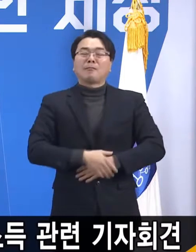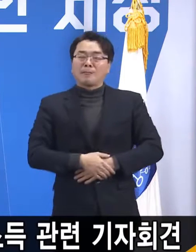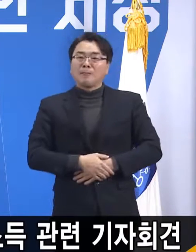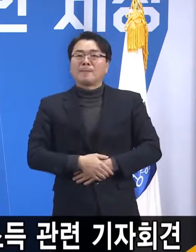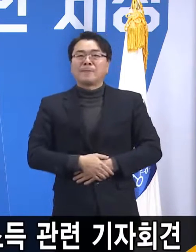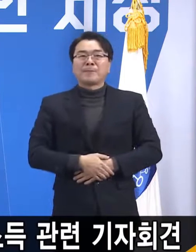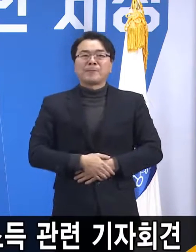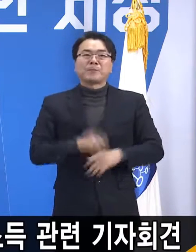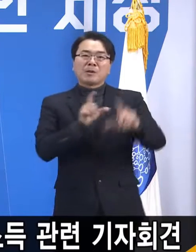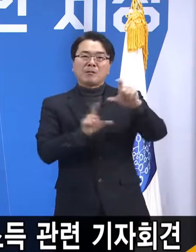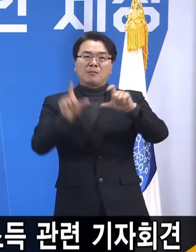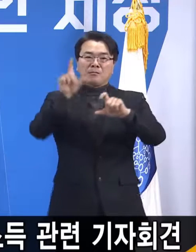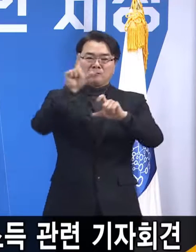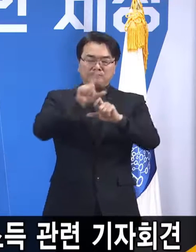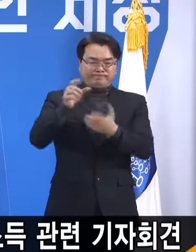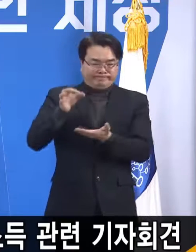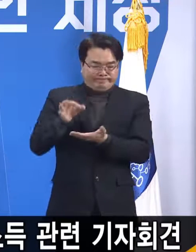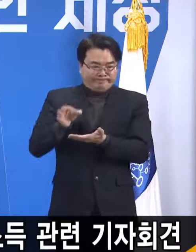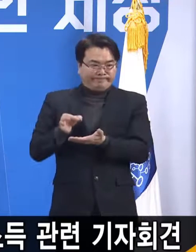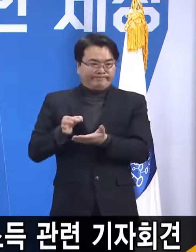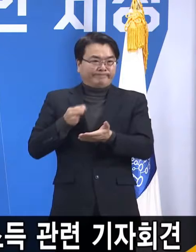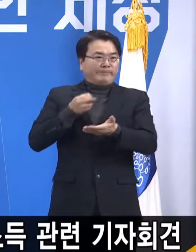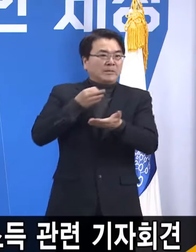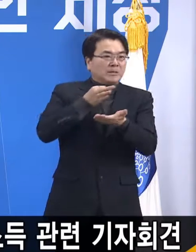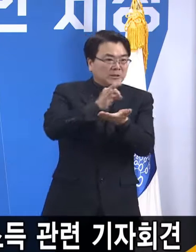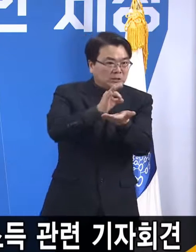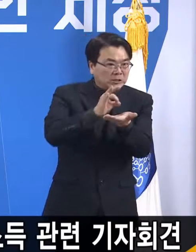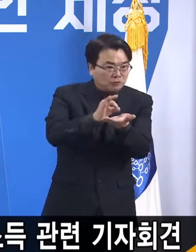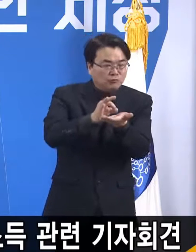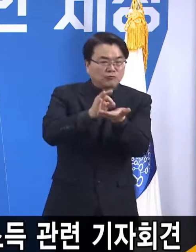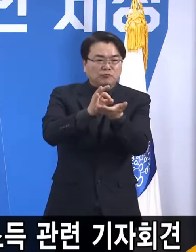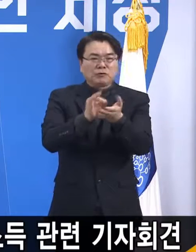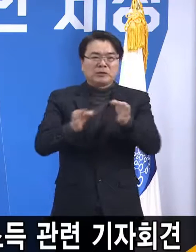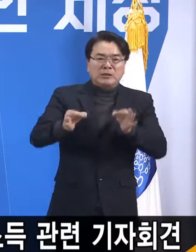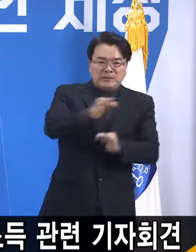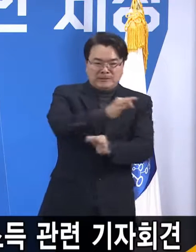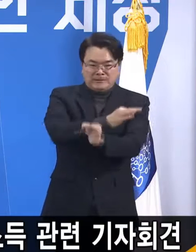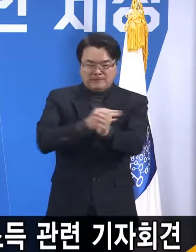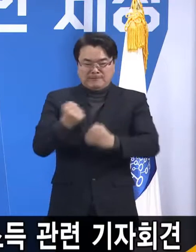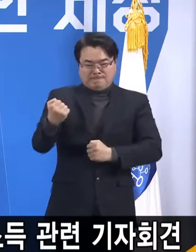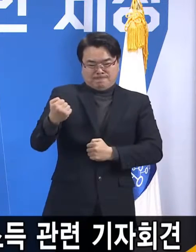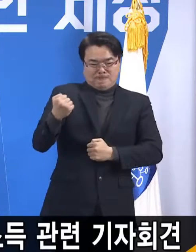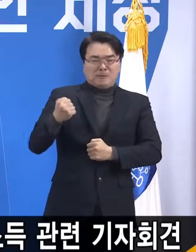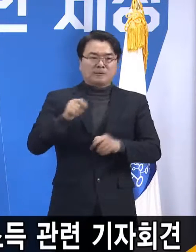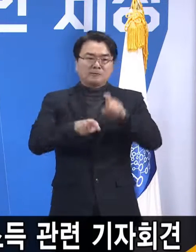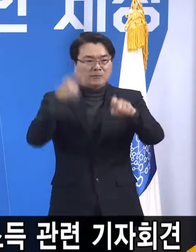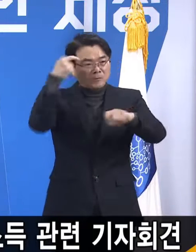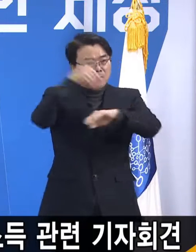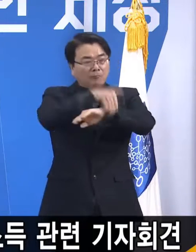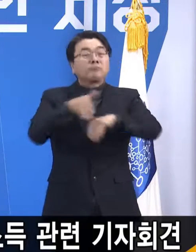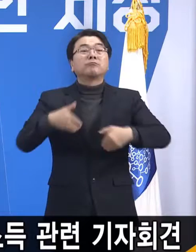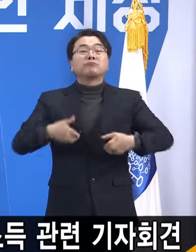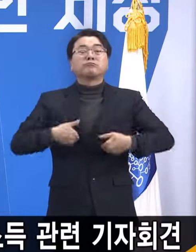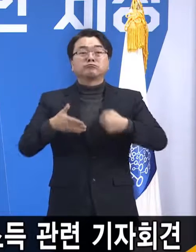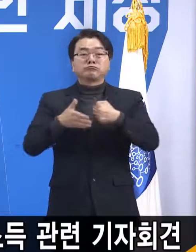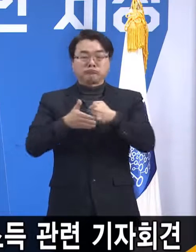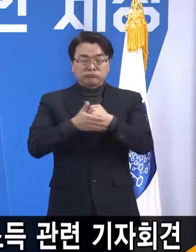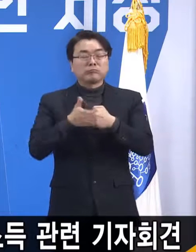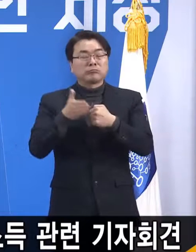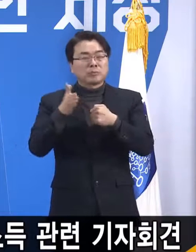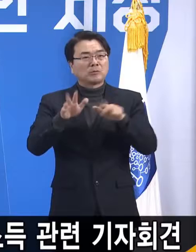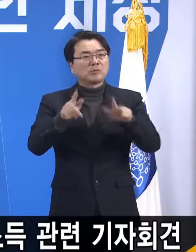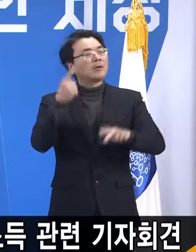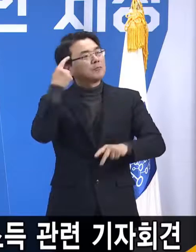추가적인 재정지출을 통한 가계지원 또는 경제 활성화 정책이 불가피하기 때문에 만약에 하게 된다면